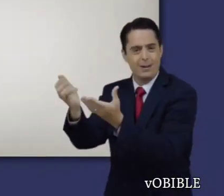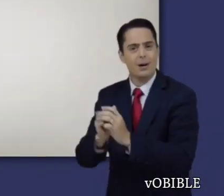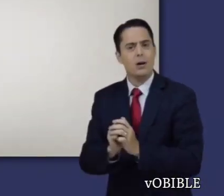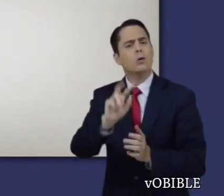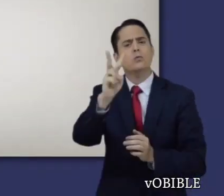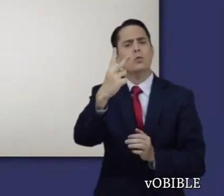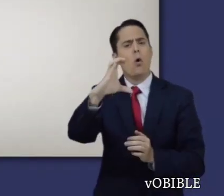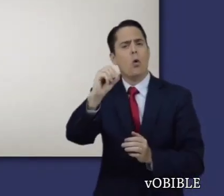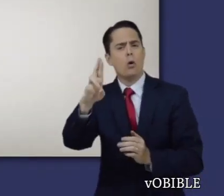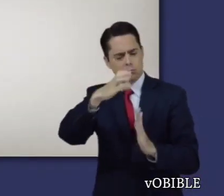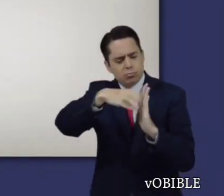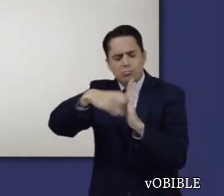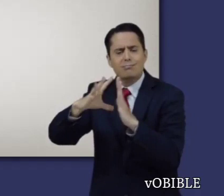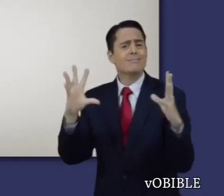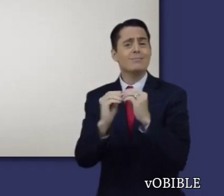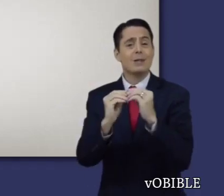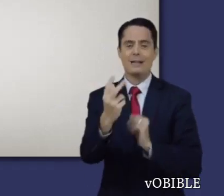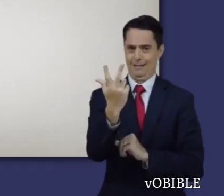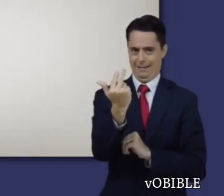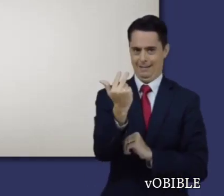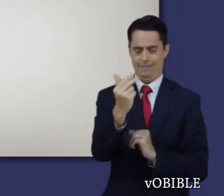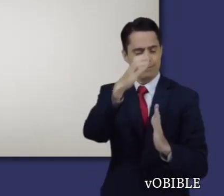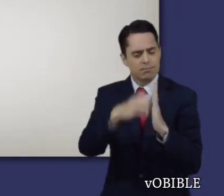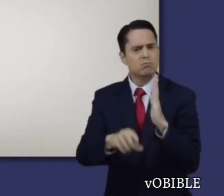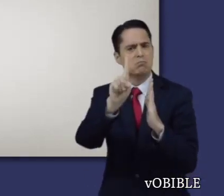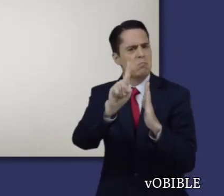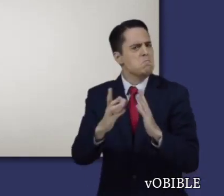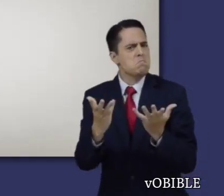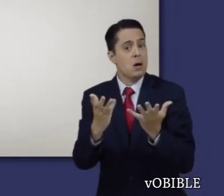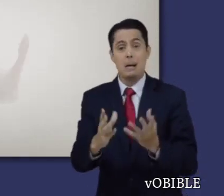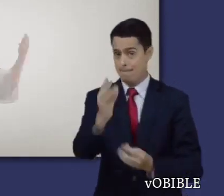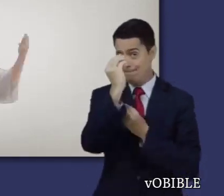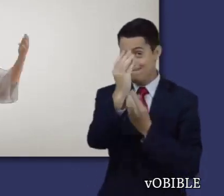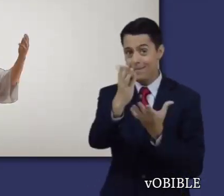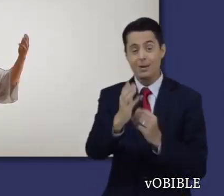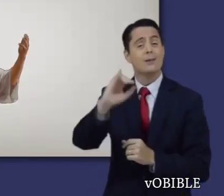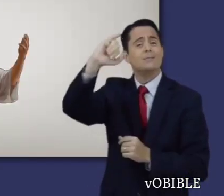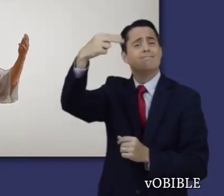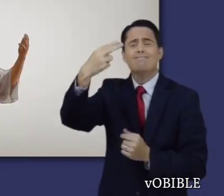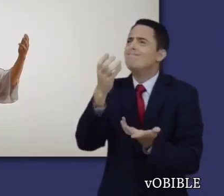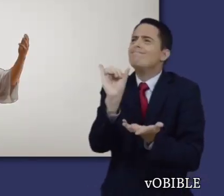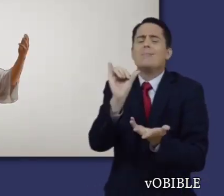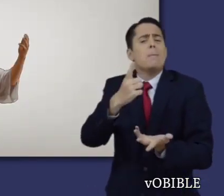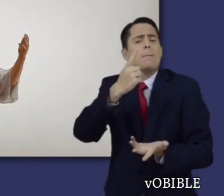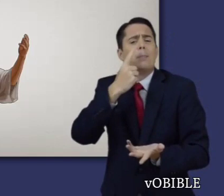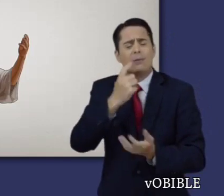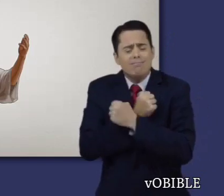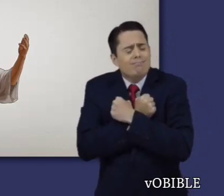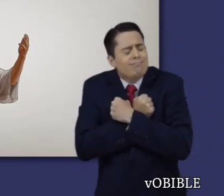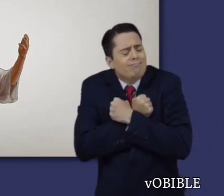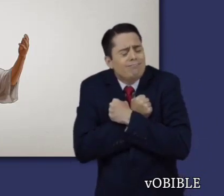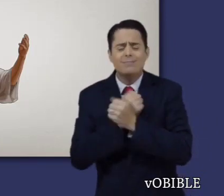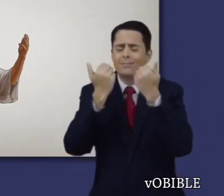Segunda a los corintios tiene trece capítulos. En el capítulo uno Pablo dice que Jehová es el padre